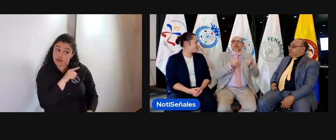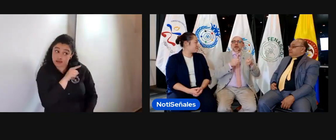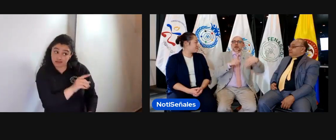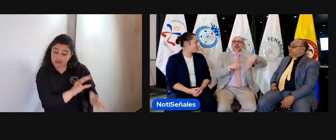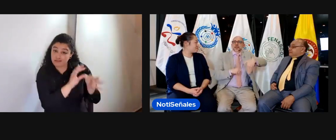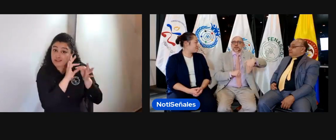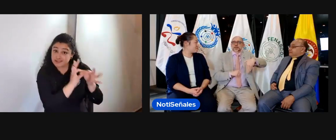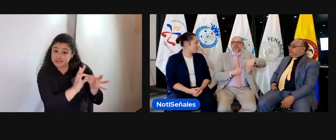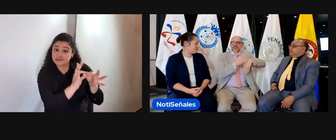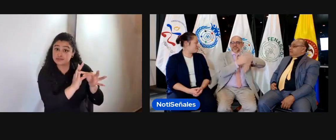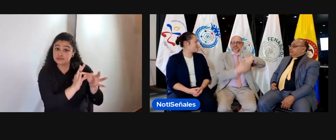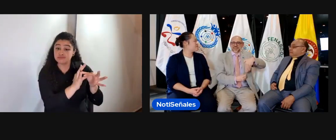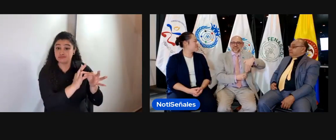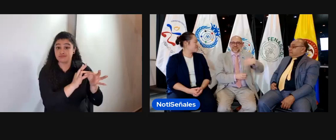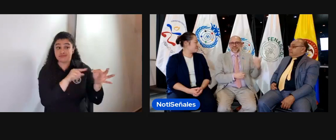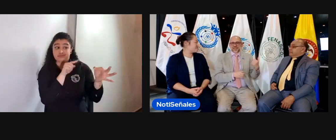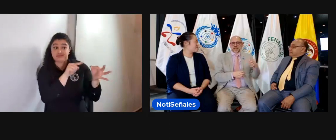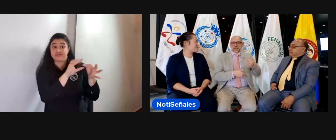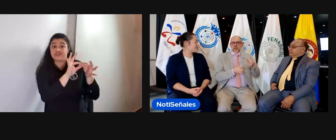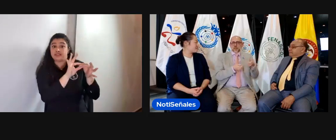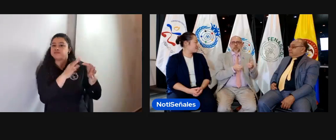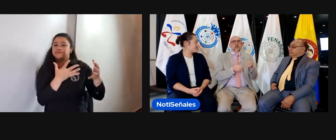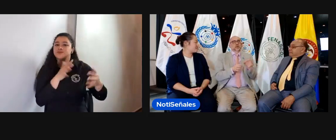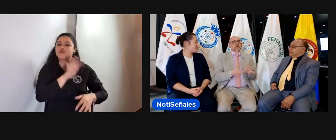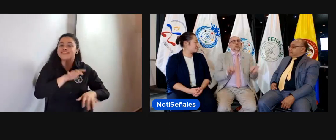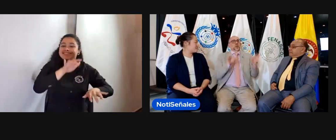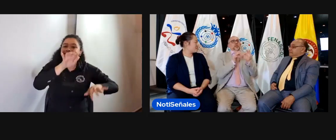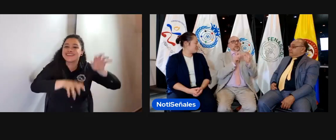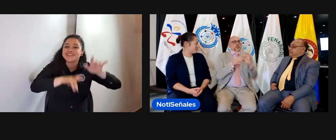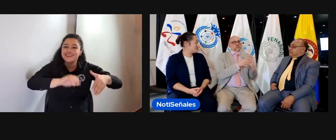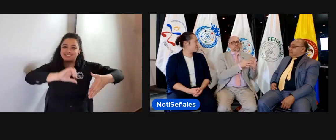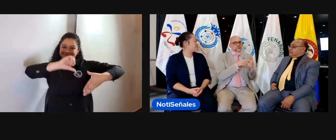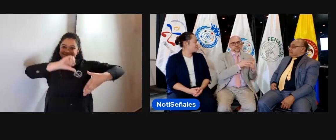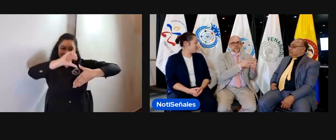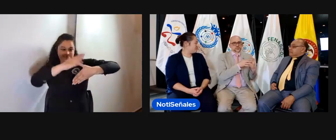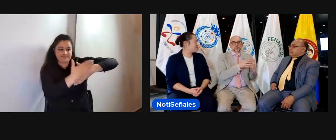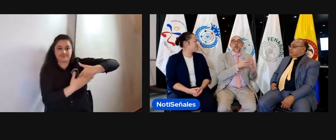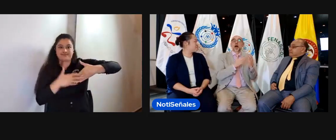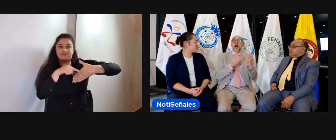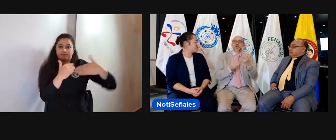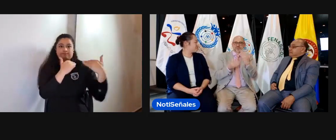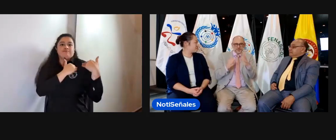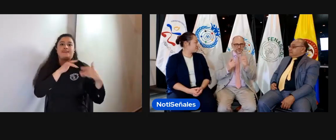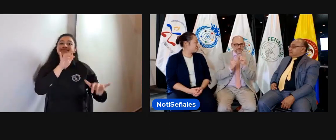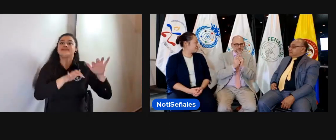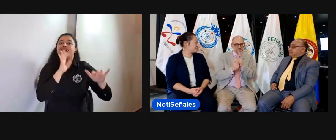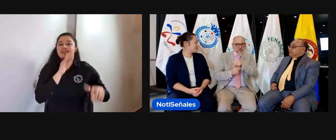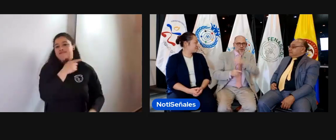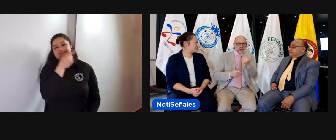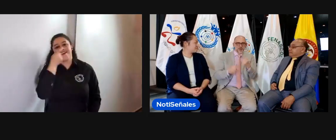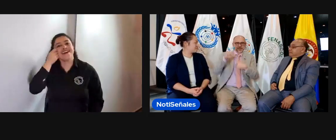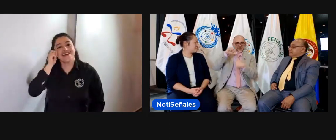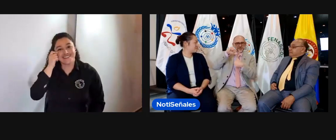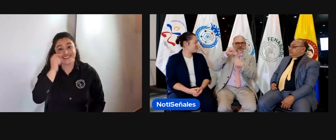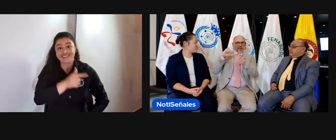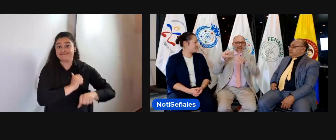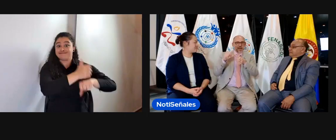quisiera contarles pues también que pues Henry es el director general de FENASCOL, pero a su vez es el secretario regional de la WFD en